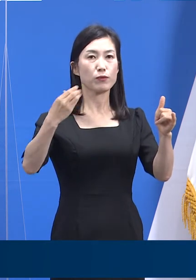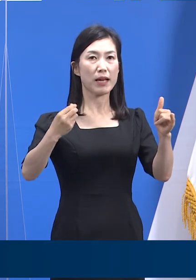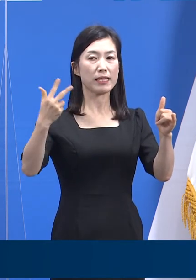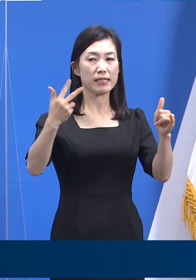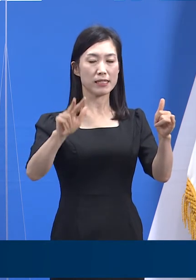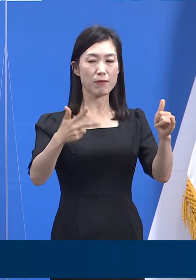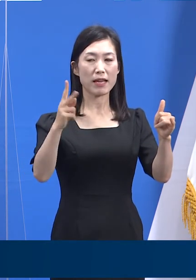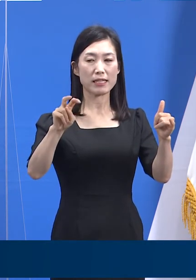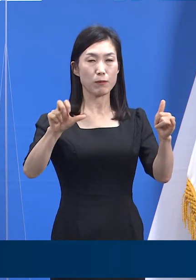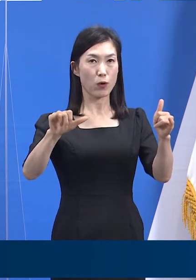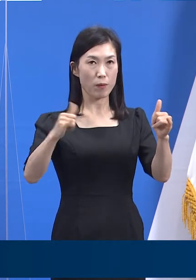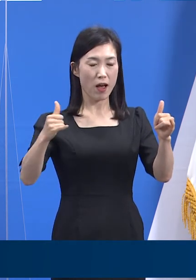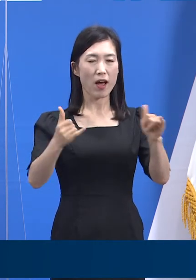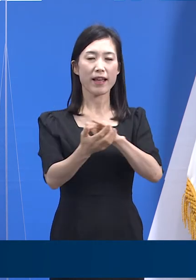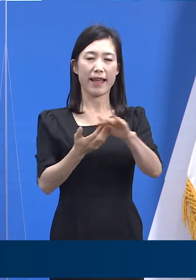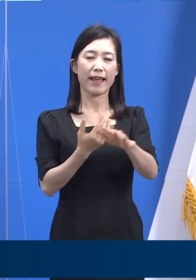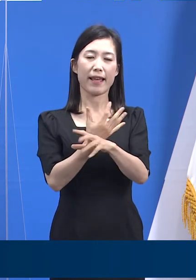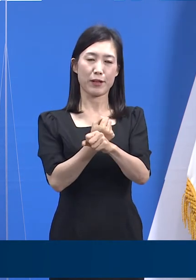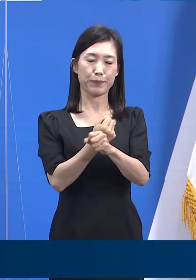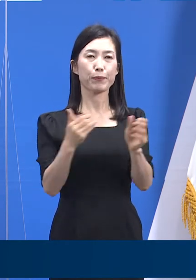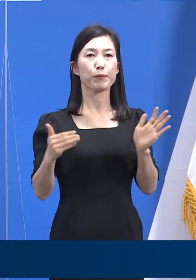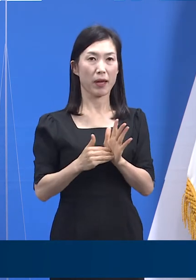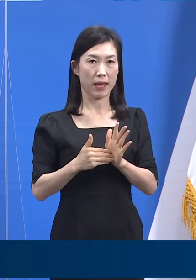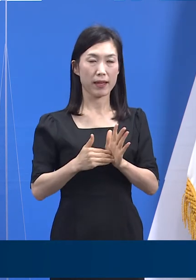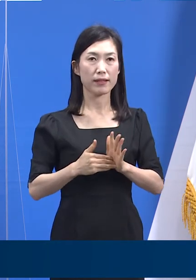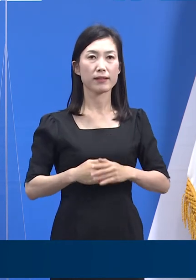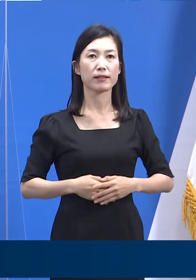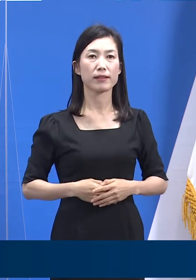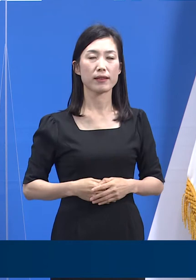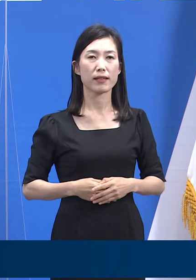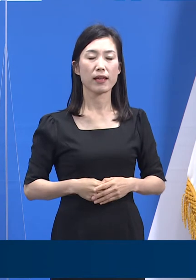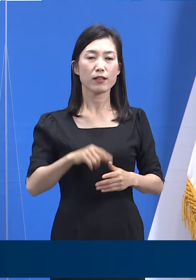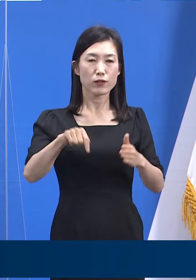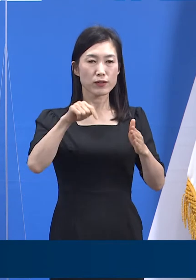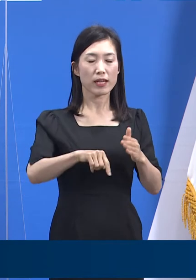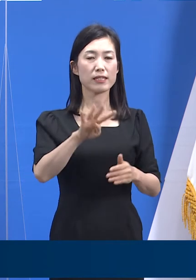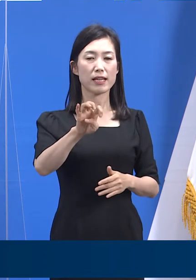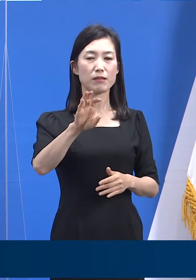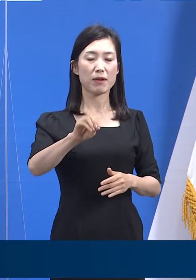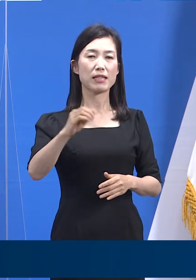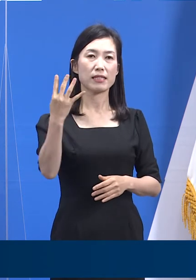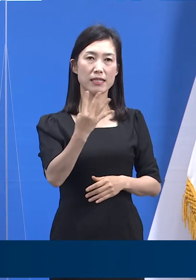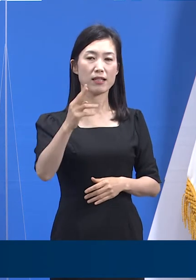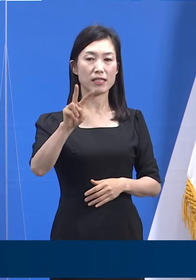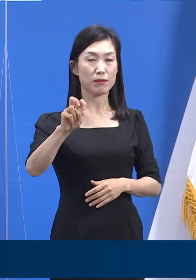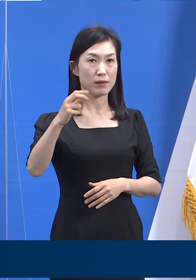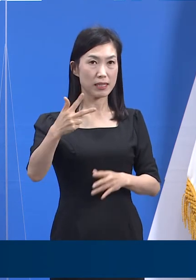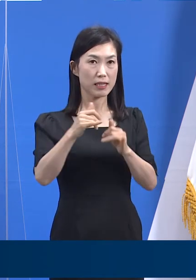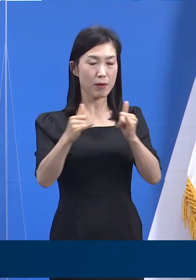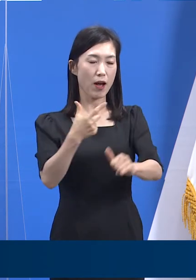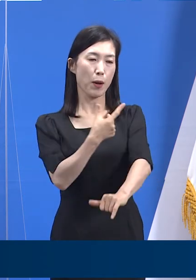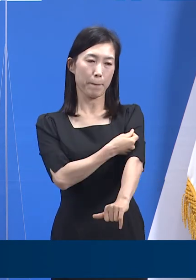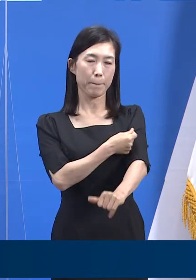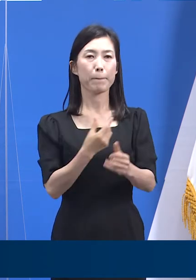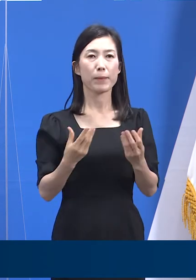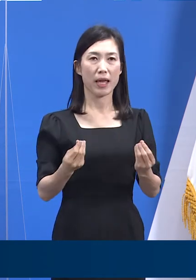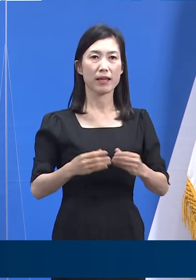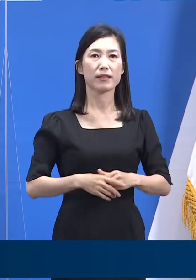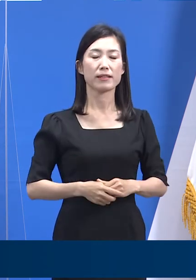725명이 사전 예약에 등록하였으며 40만 4,247명이 접종을 받았습니다.